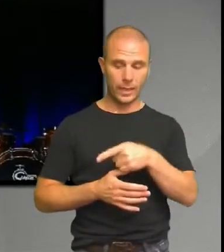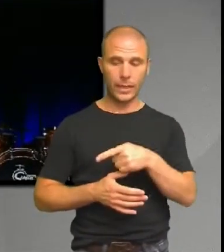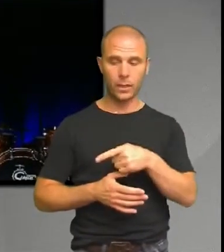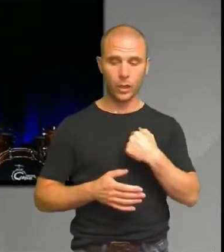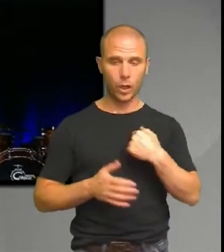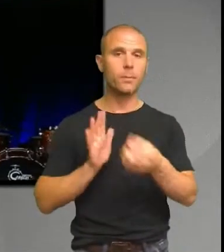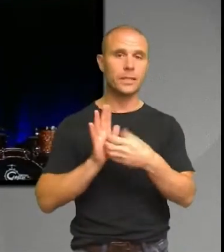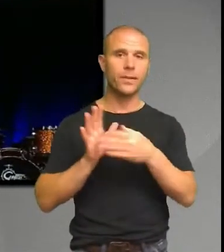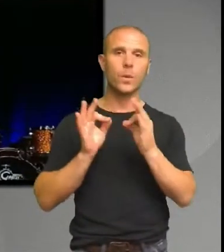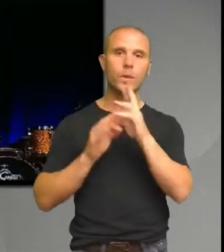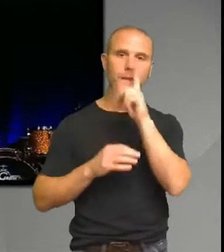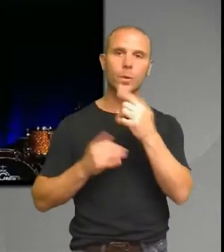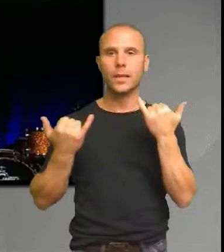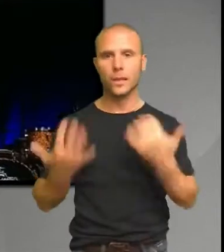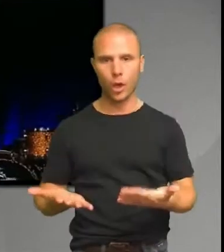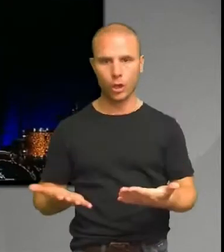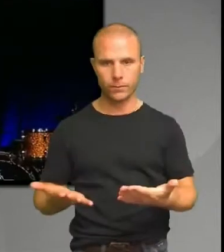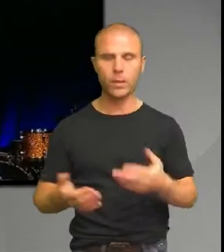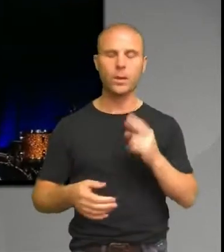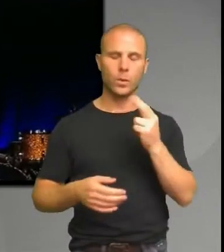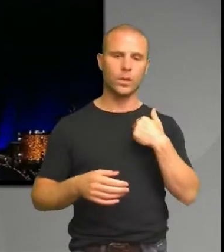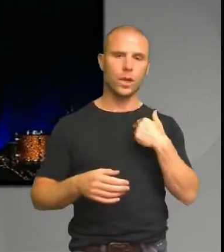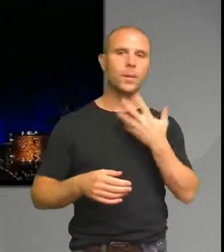tänkte jag gå över lite till varför. Och sen kanske gå in på lite alternativ.